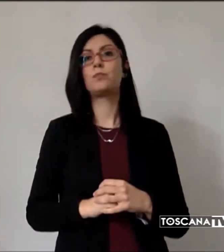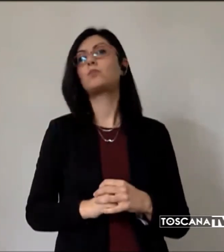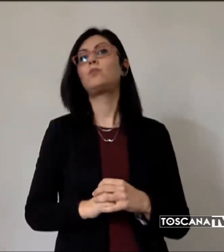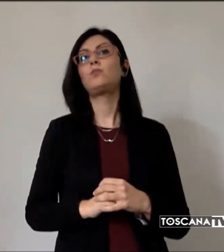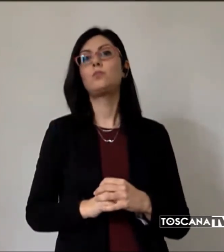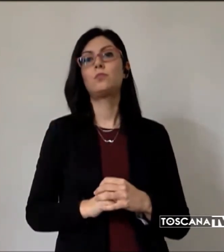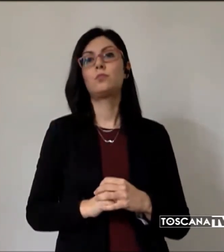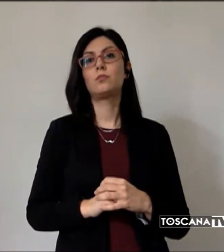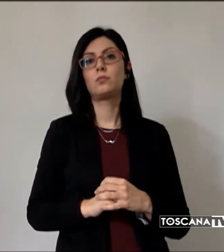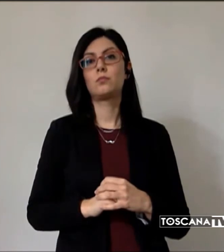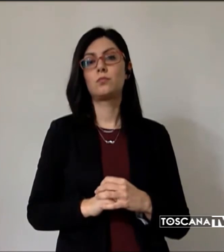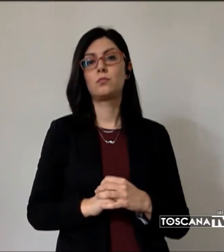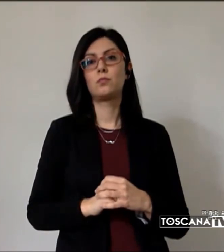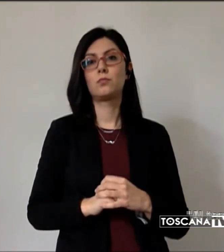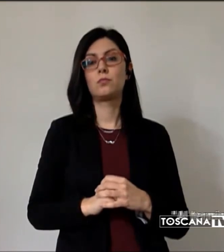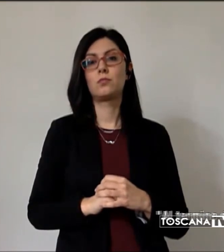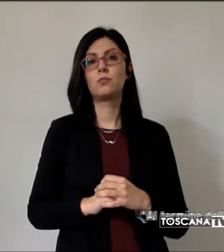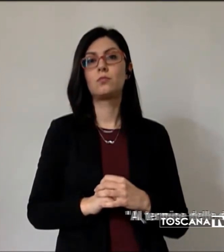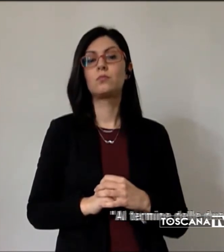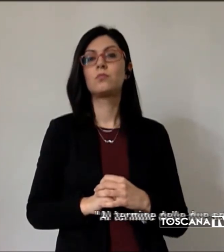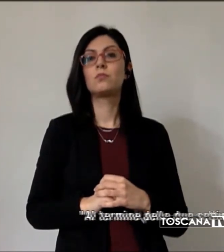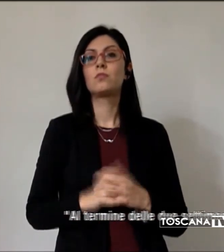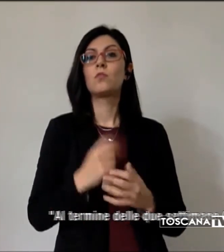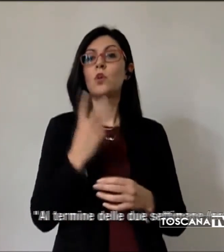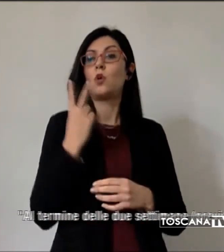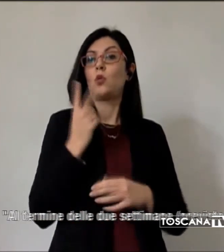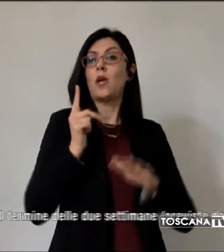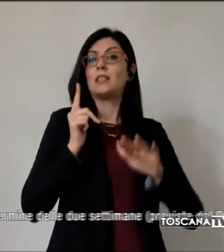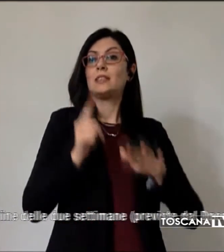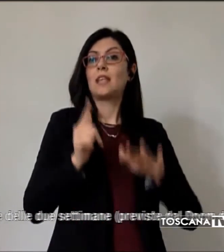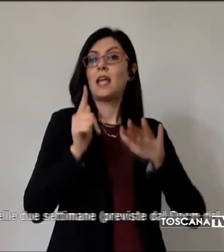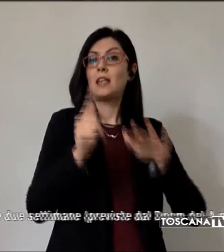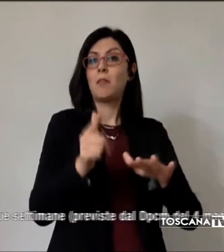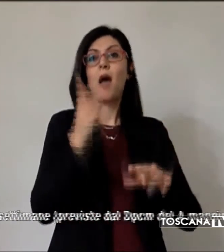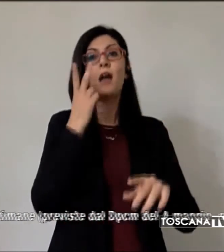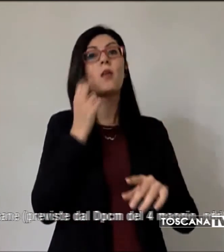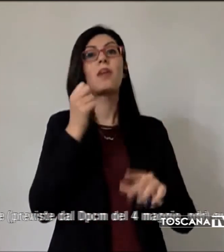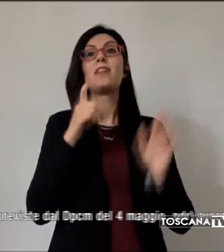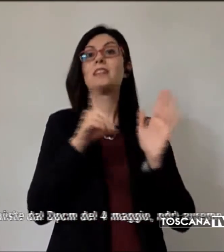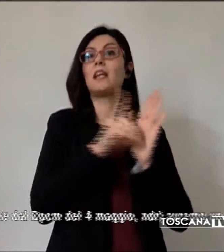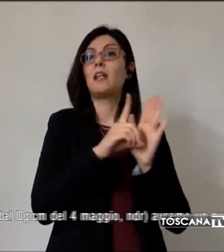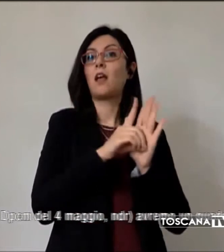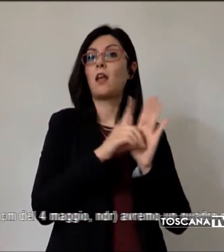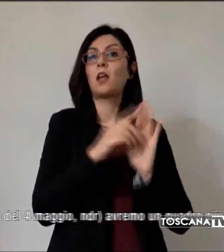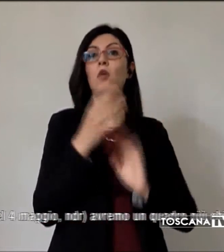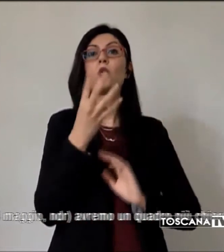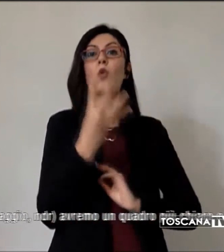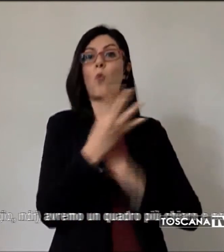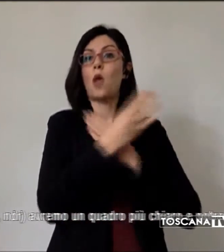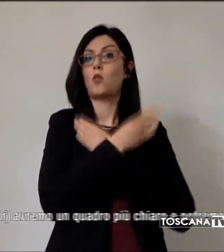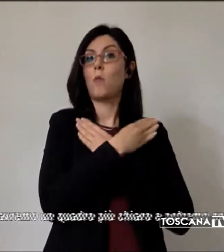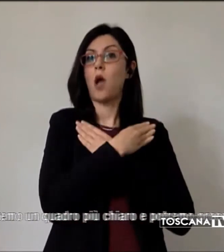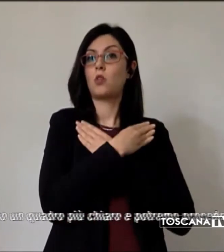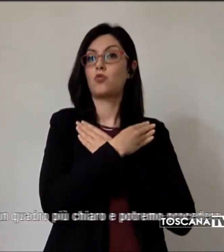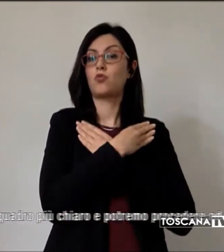Al termine delle due settimane previste dal DPCM del 4 maggio, avremo